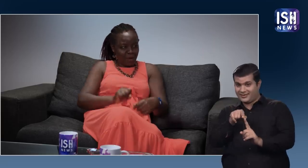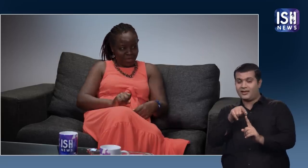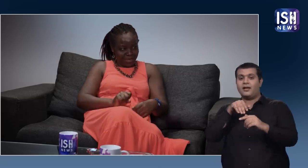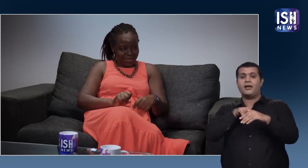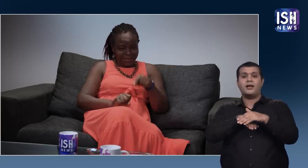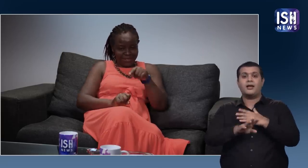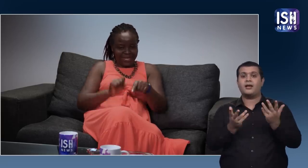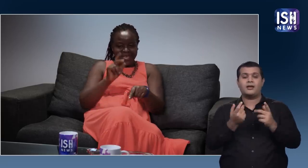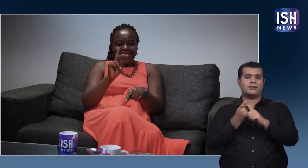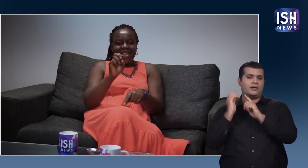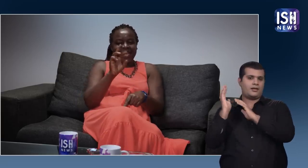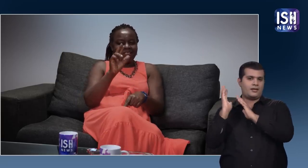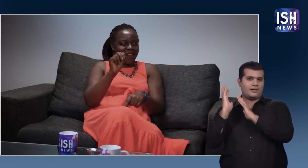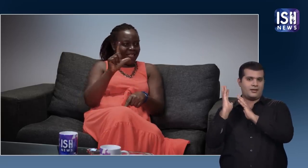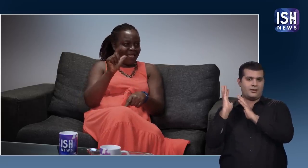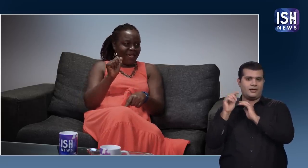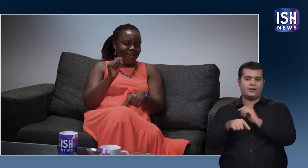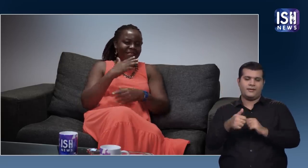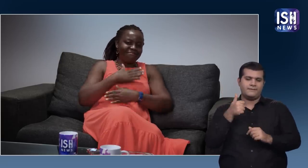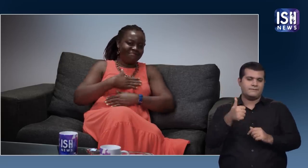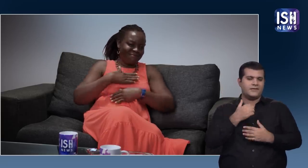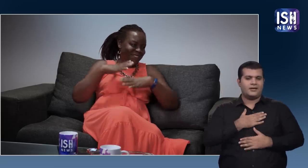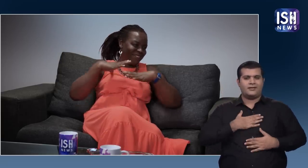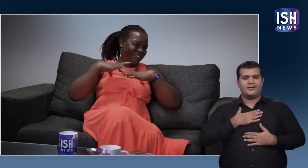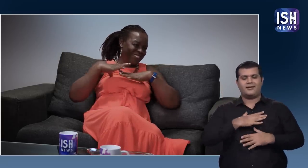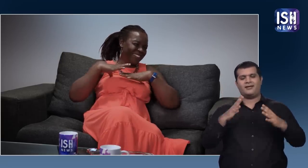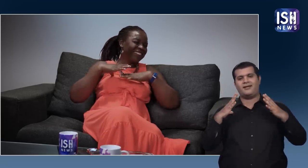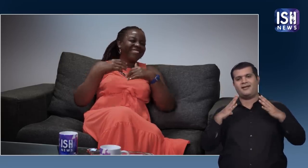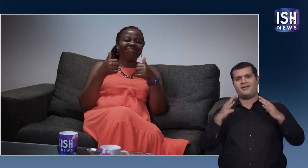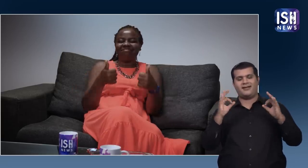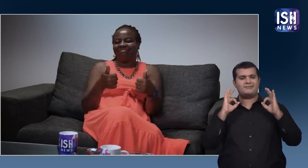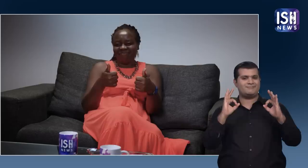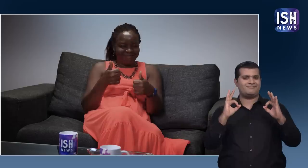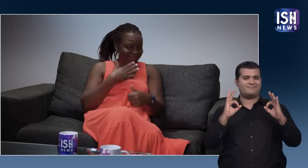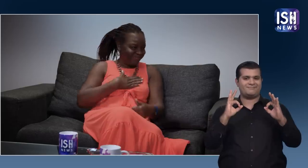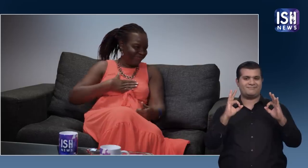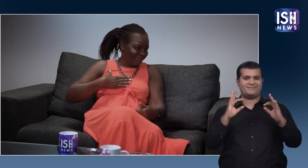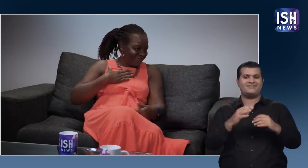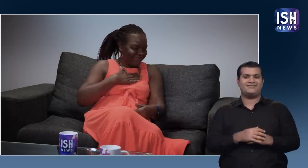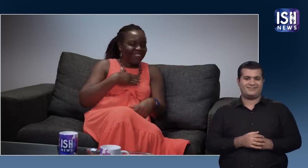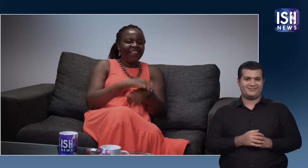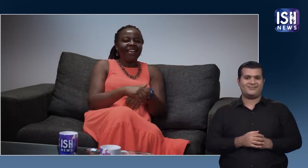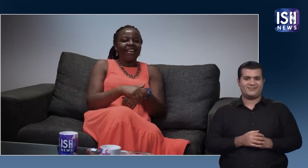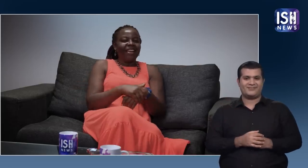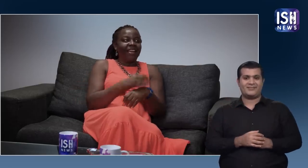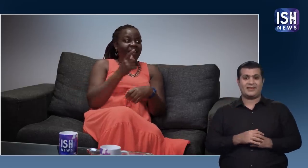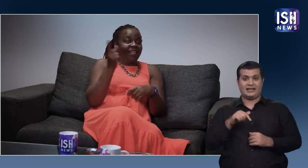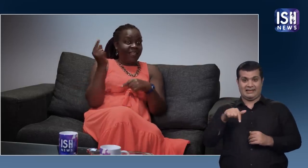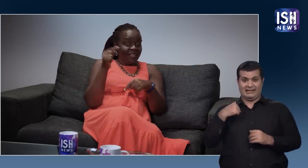मैंने वास्तों में आनन लिया और बहुत आराम किया। जब मैं